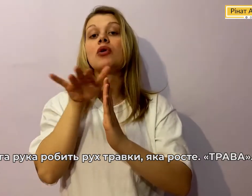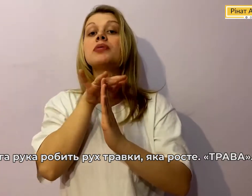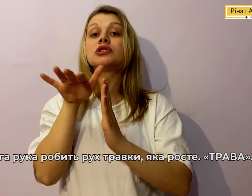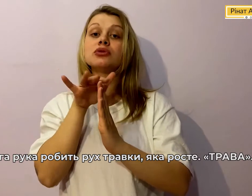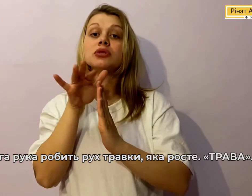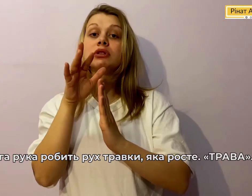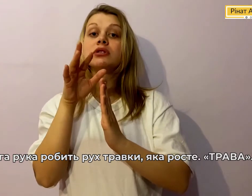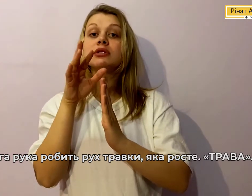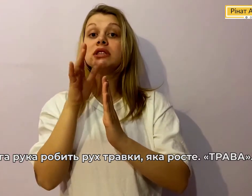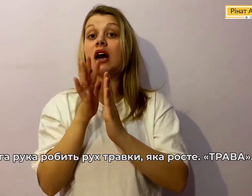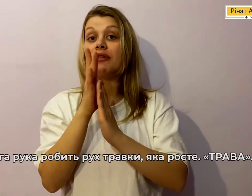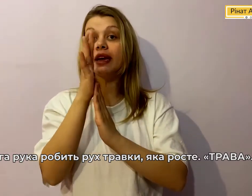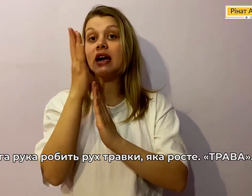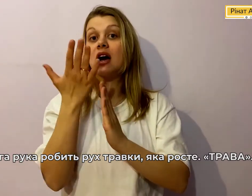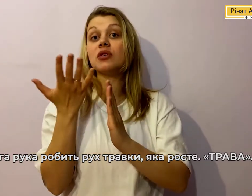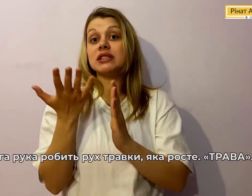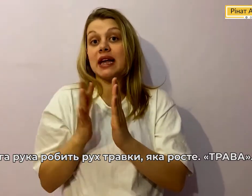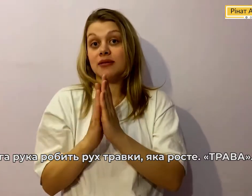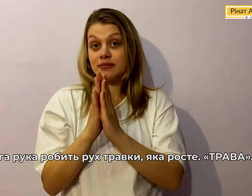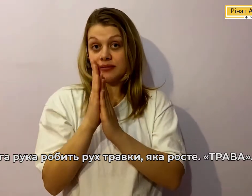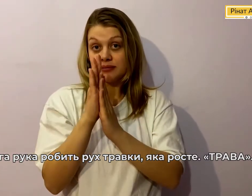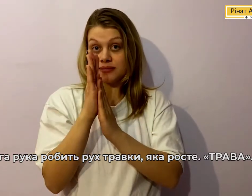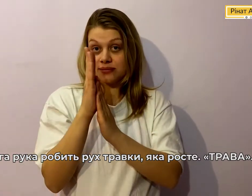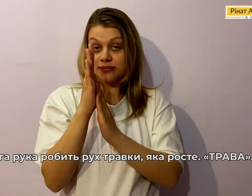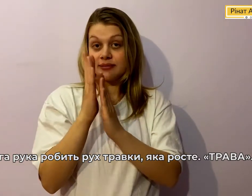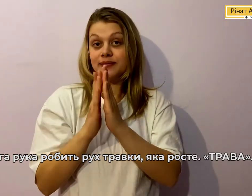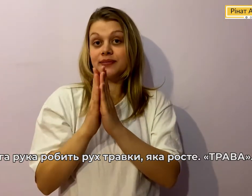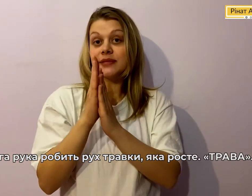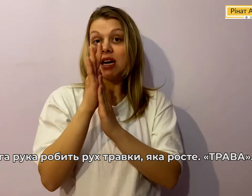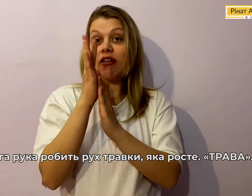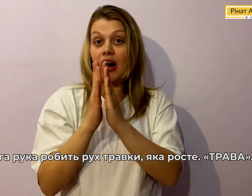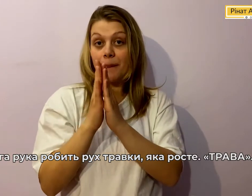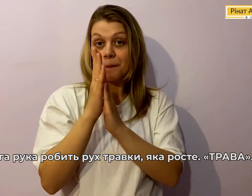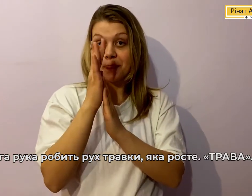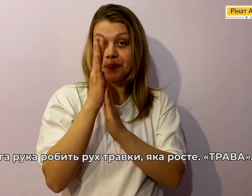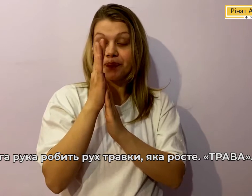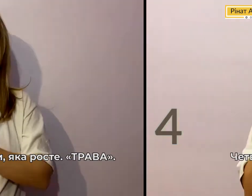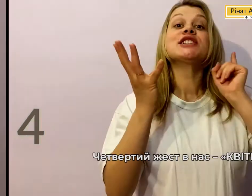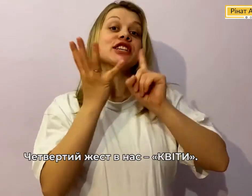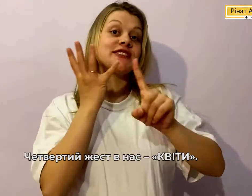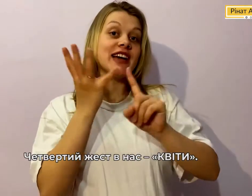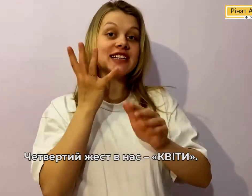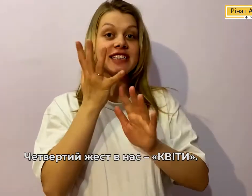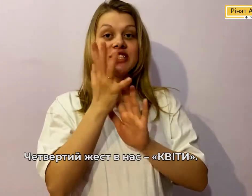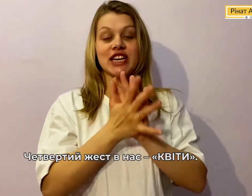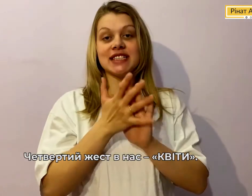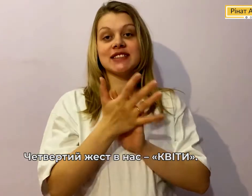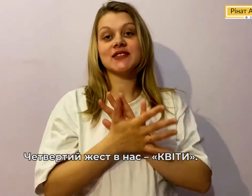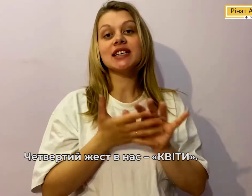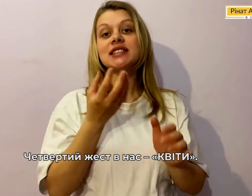Робить рух Травки Яка росте Трава Четвертий жест В нас